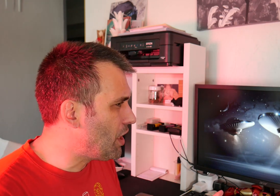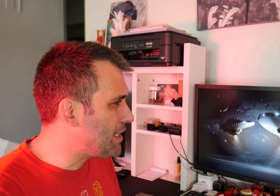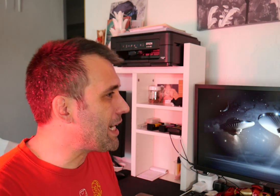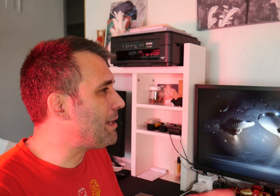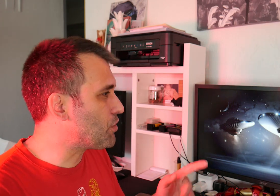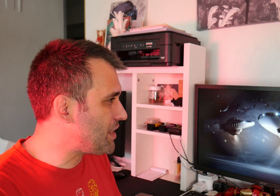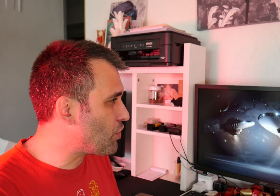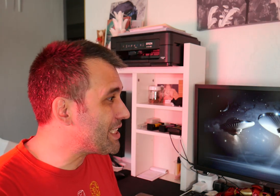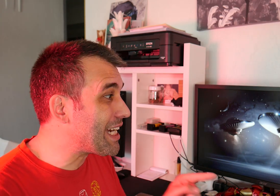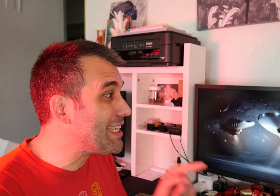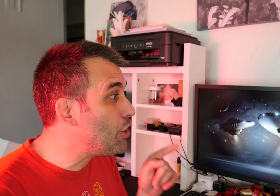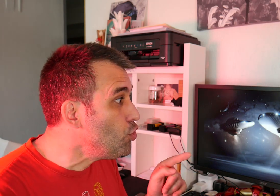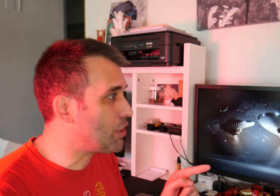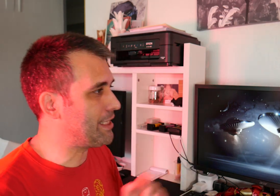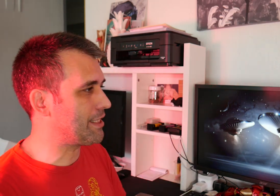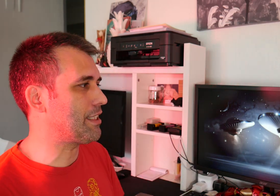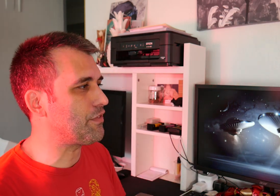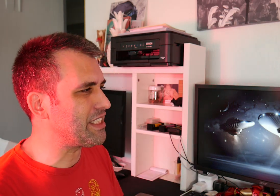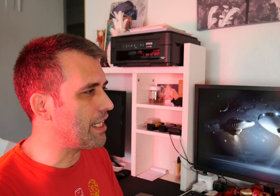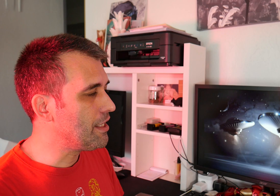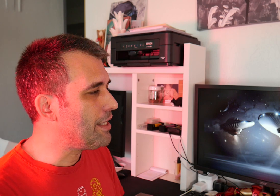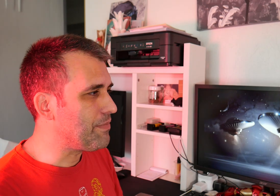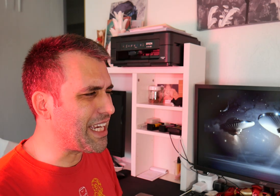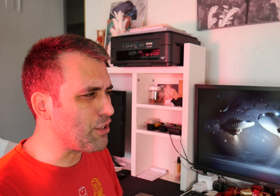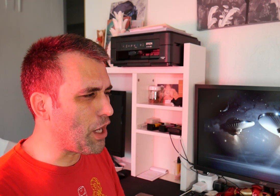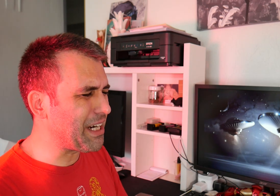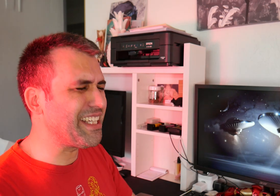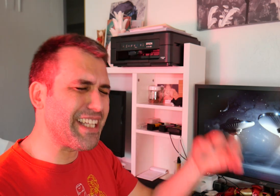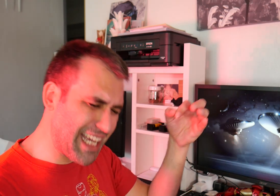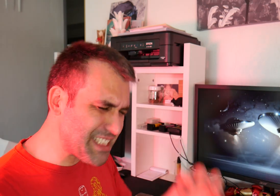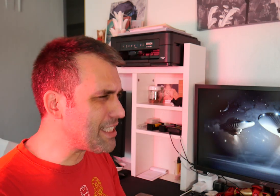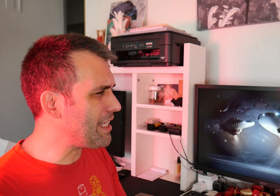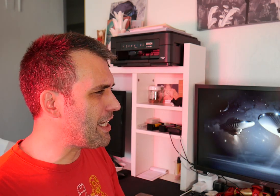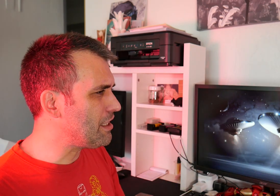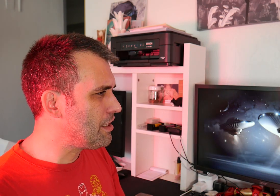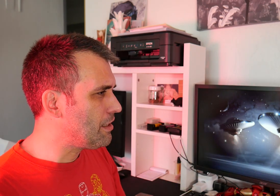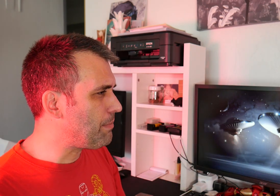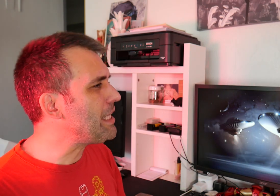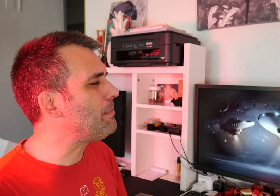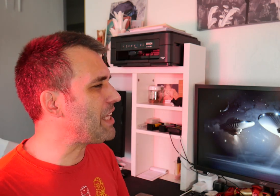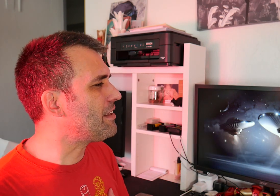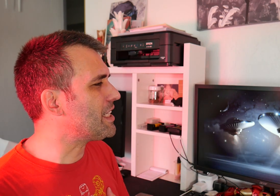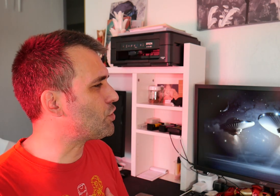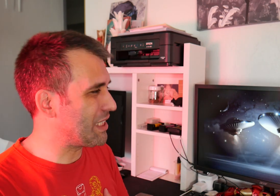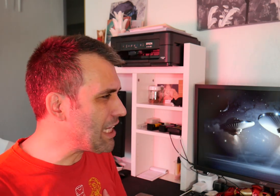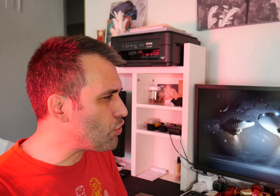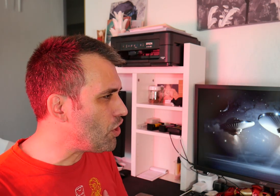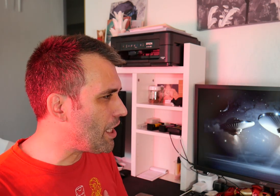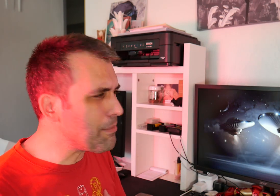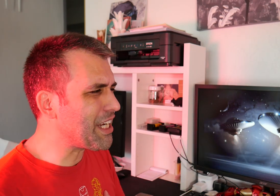Ya que hemos visto que esta gente nunca está satisfecha. Decreto que a partir de este día, pedirme evidencias es un asalto. Y me